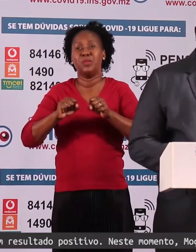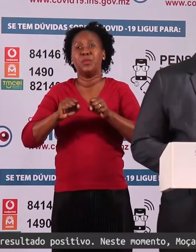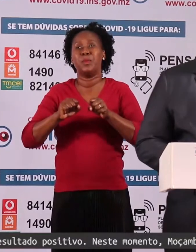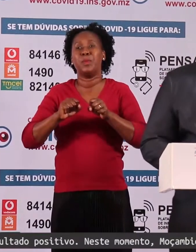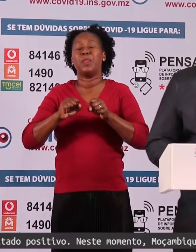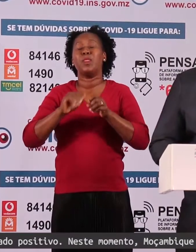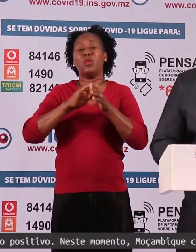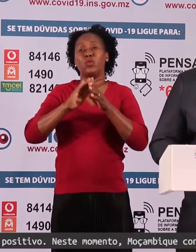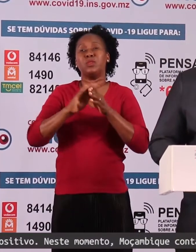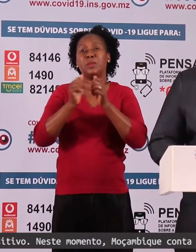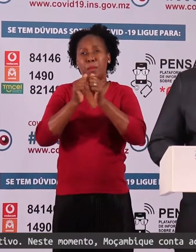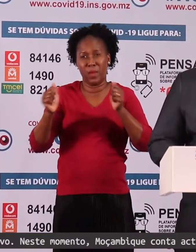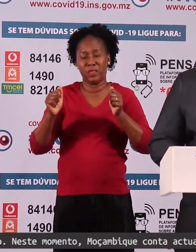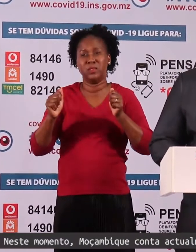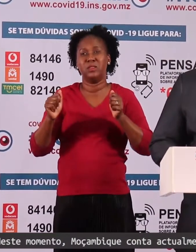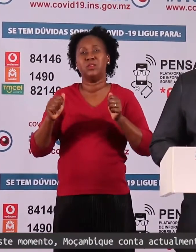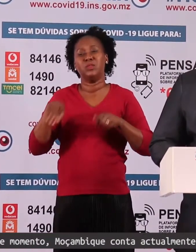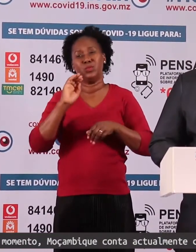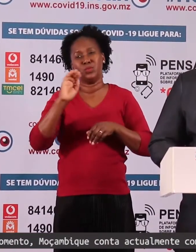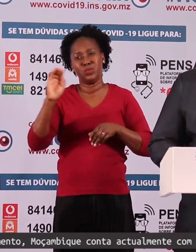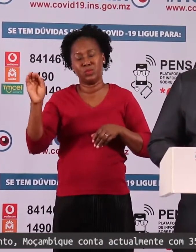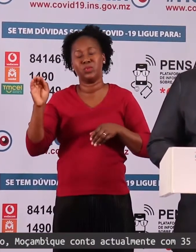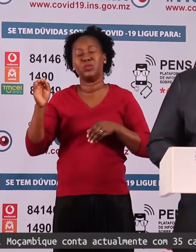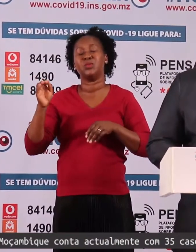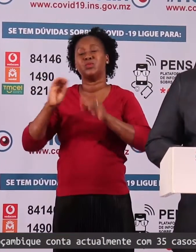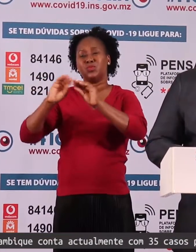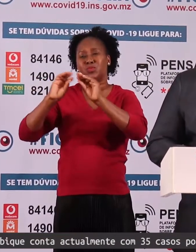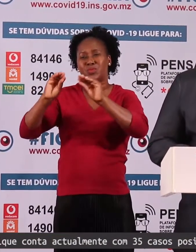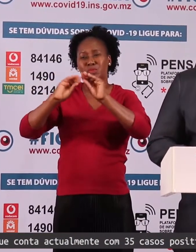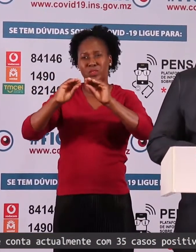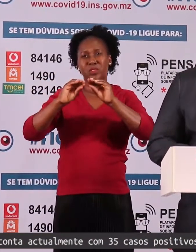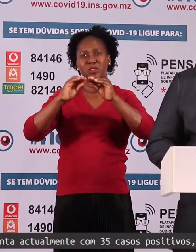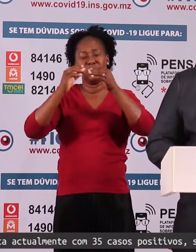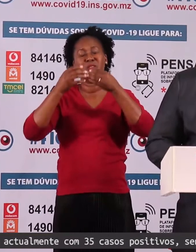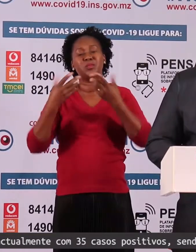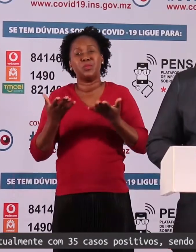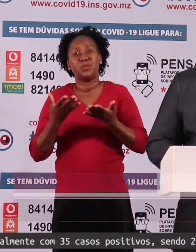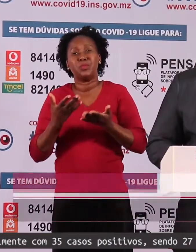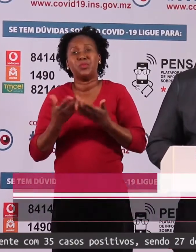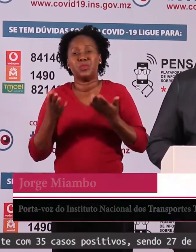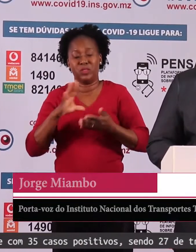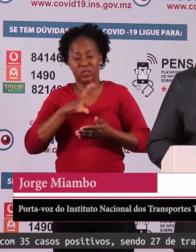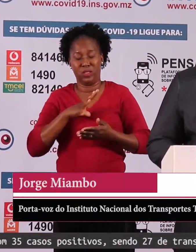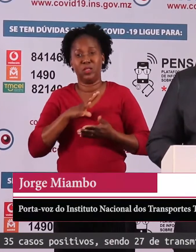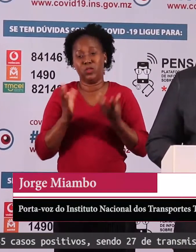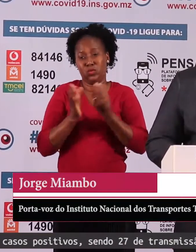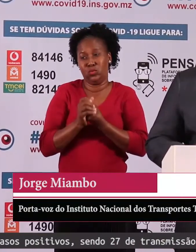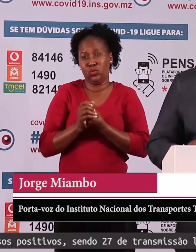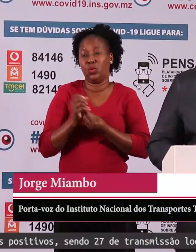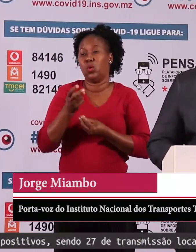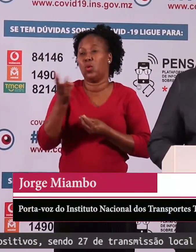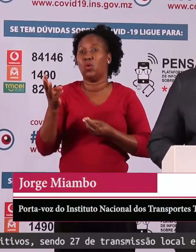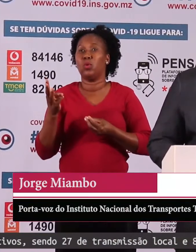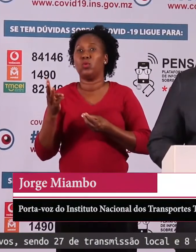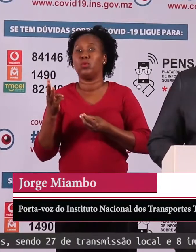mas recomendamos uma questão de educação porque se estiver mais do que um condutor é